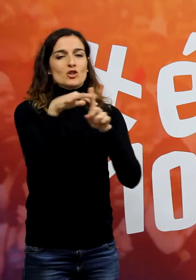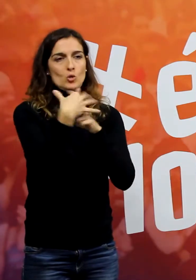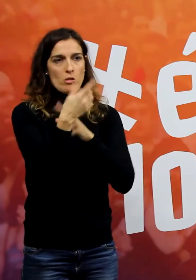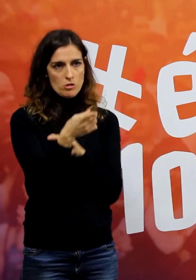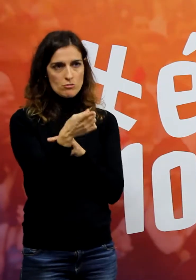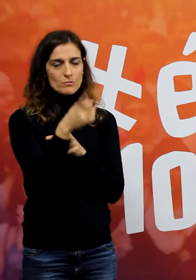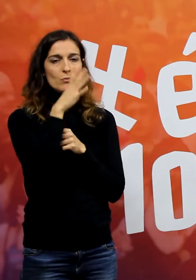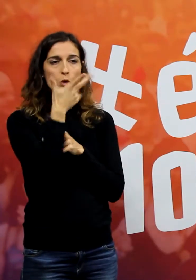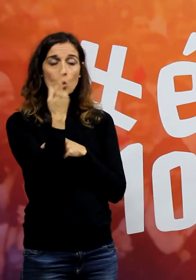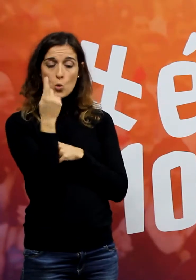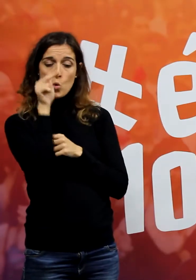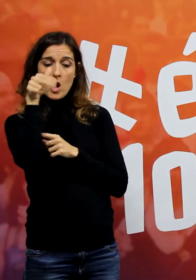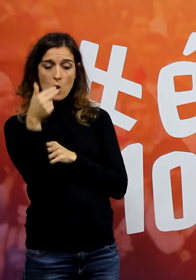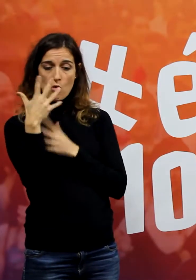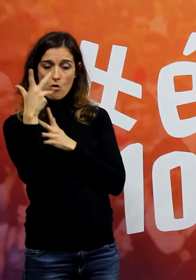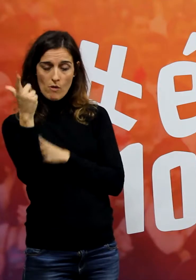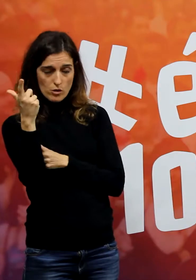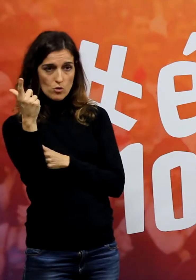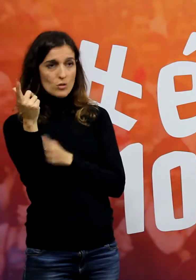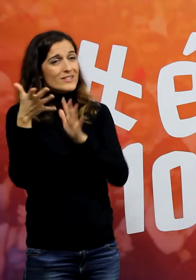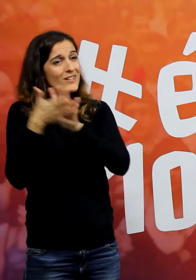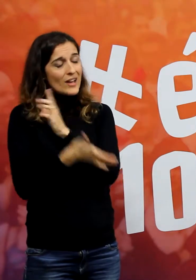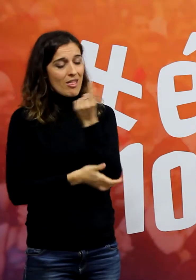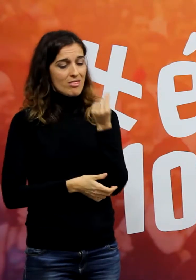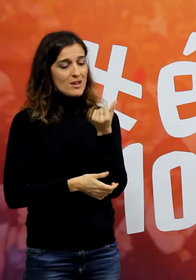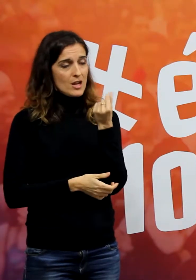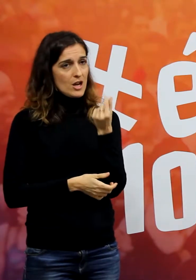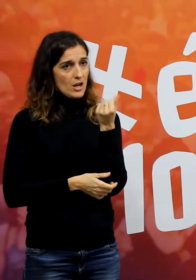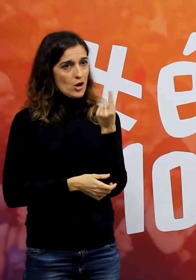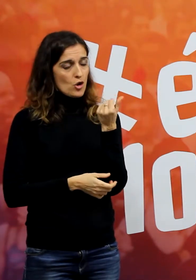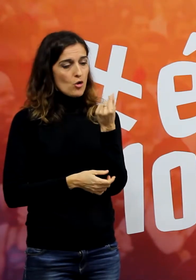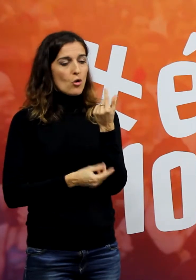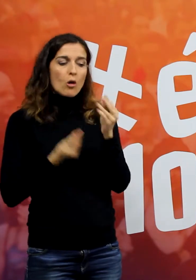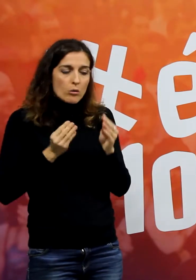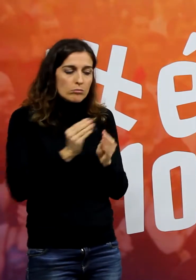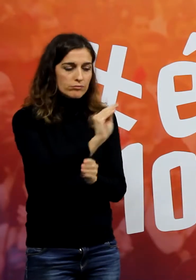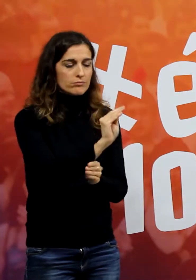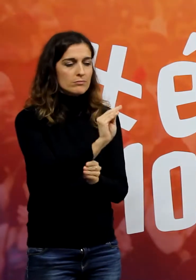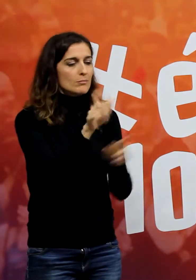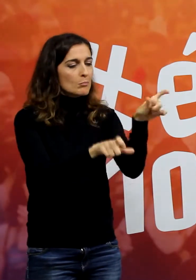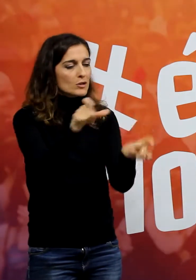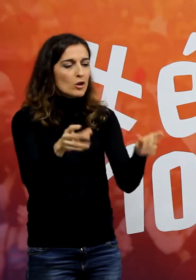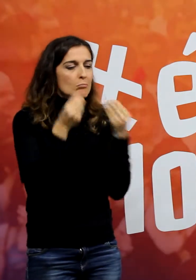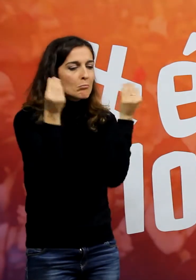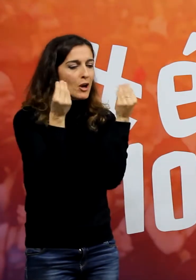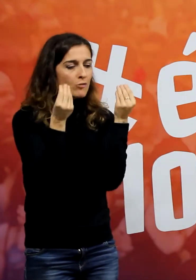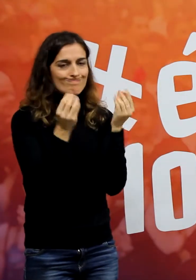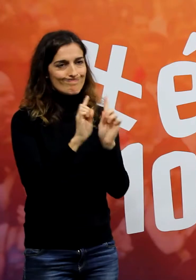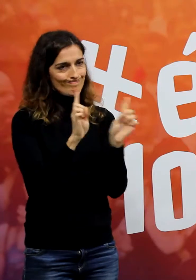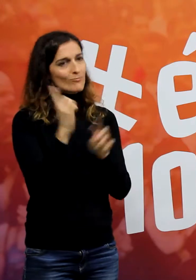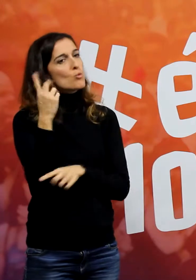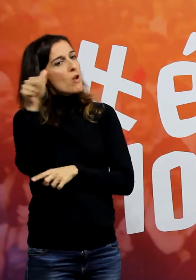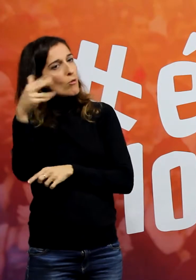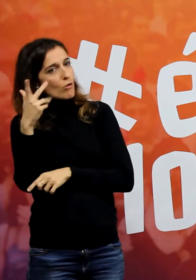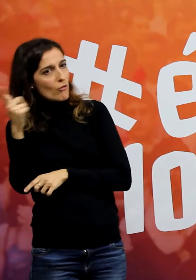Perquè cada euro que ens han furtat són diners que no han anat al bé col·lectiu. Cada euro que ens han furtat,